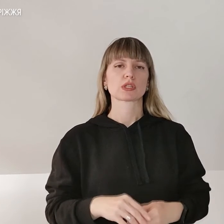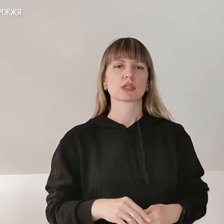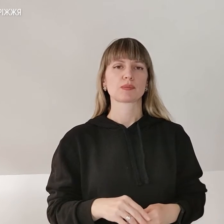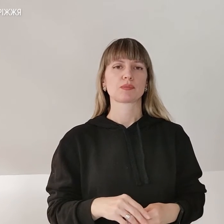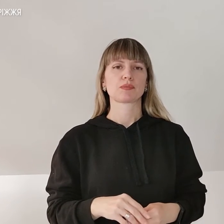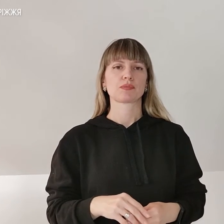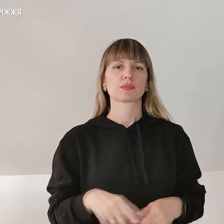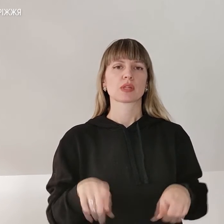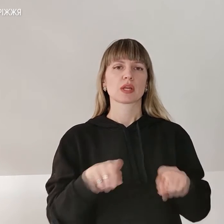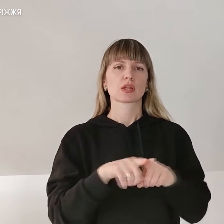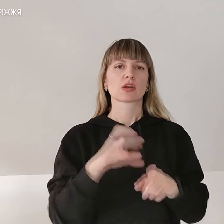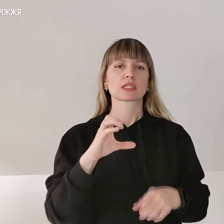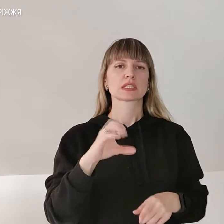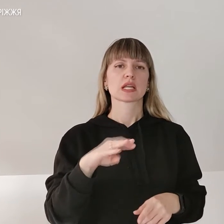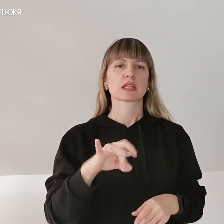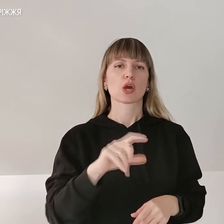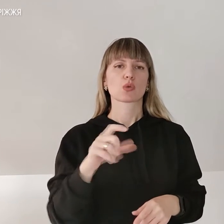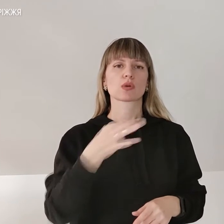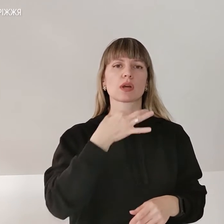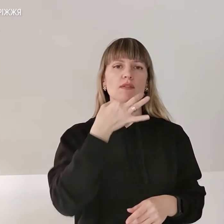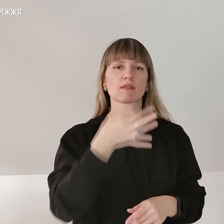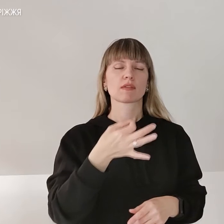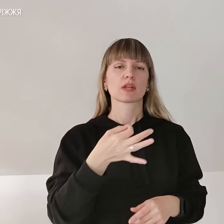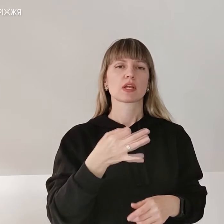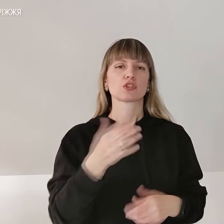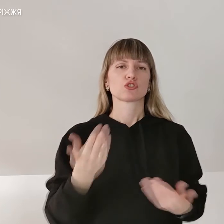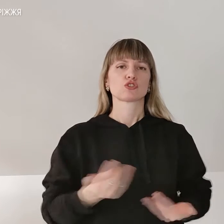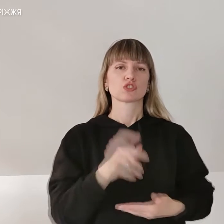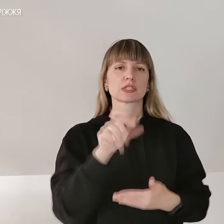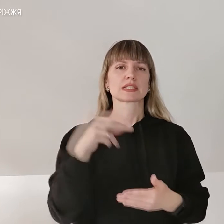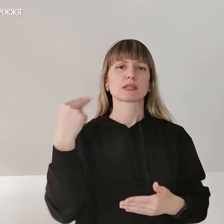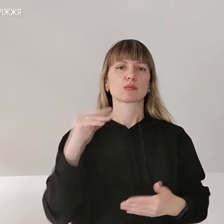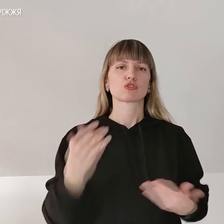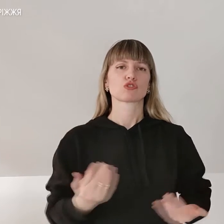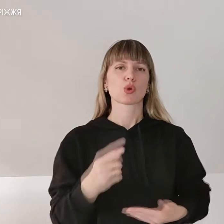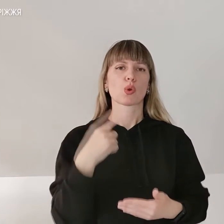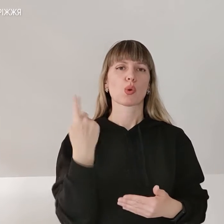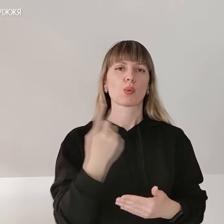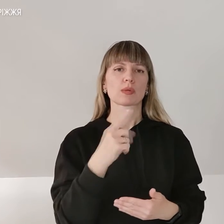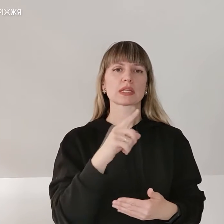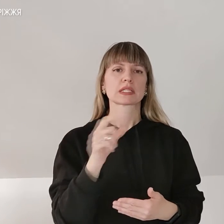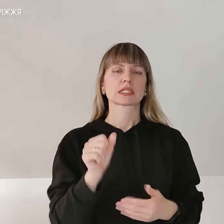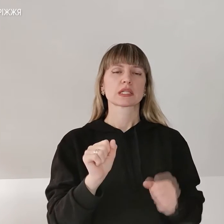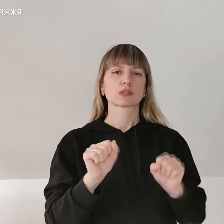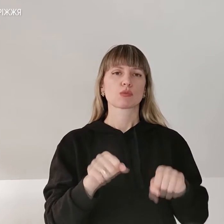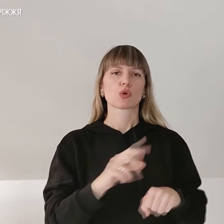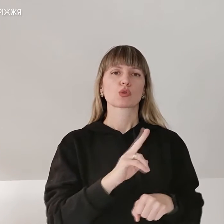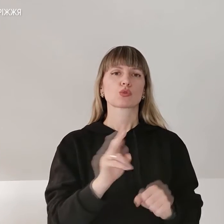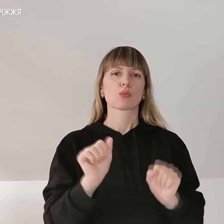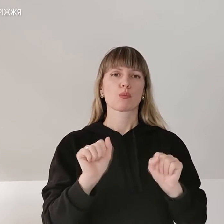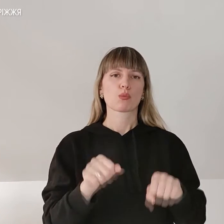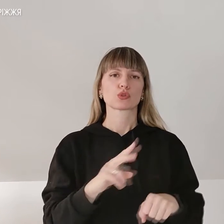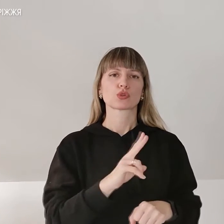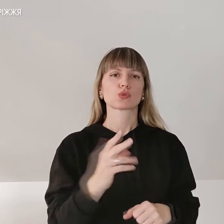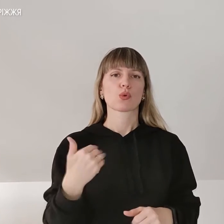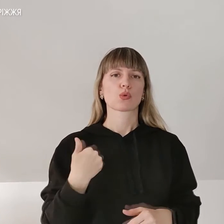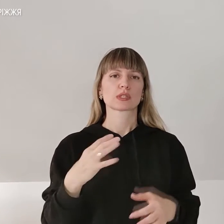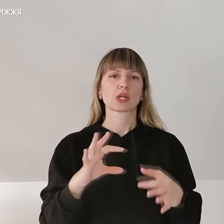Також Олександр Старух закликає жителів Запорізька, також жителів області, за змогою та хто може і хто хоче долучитися та